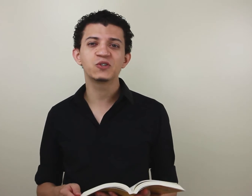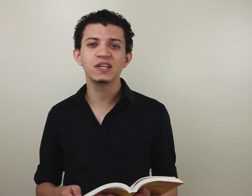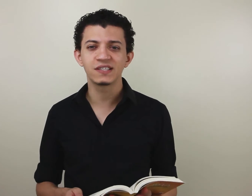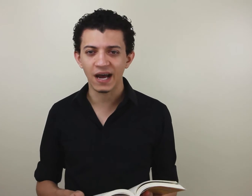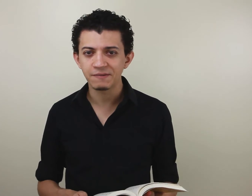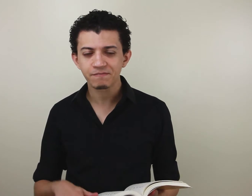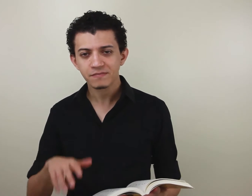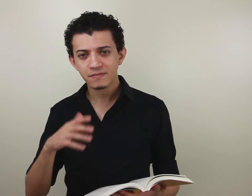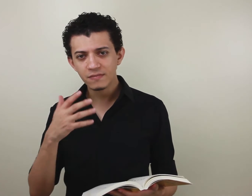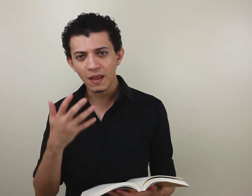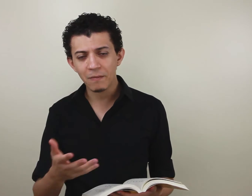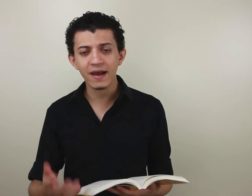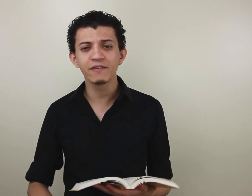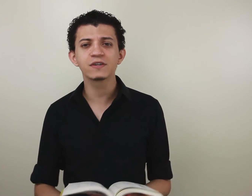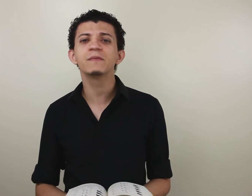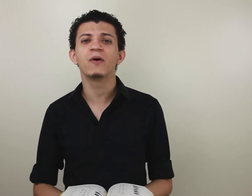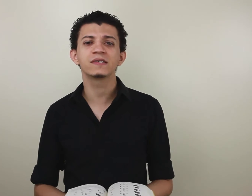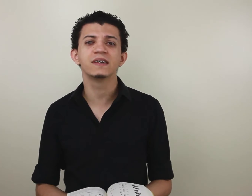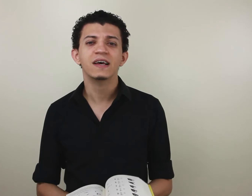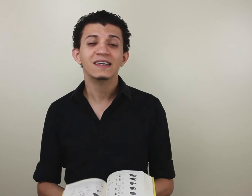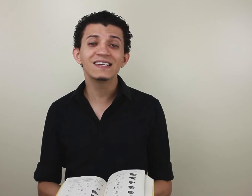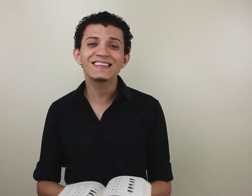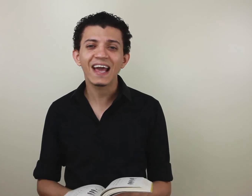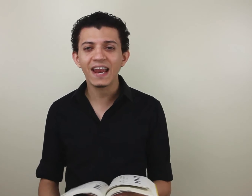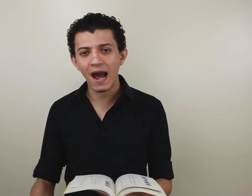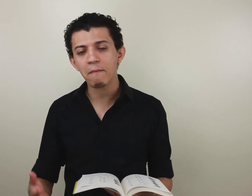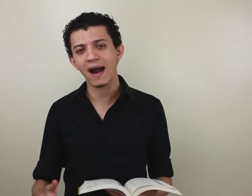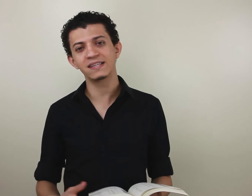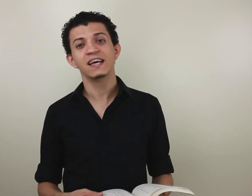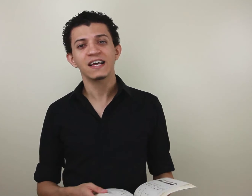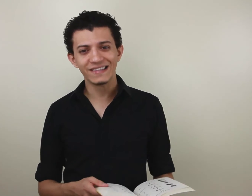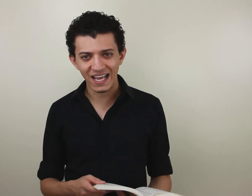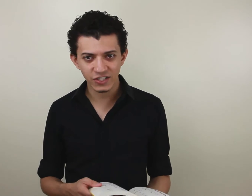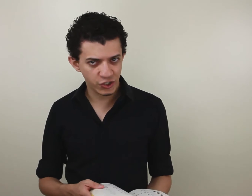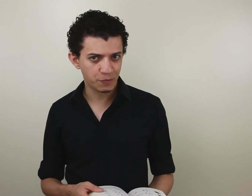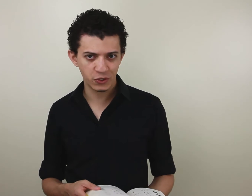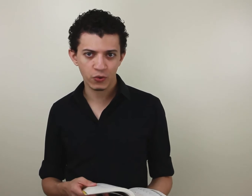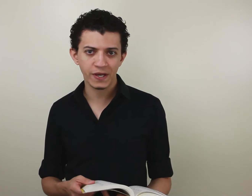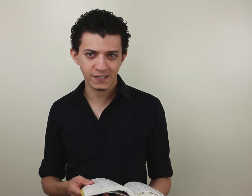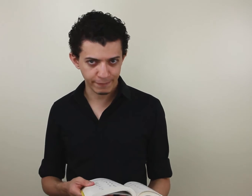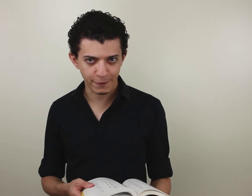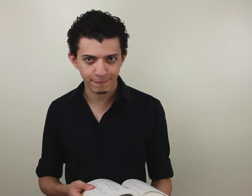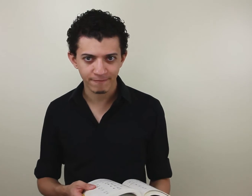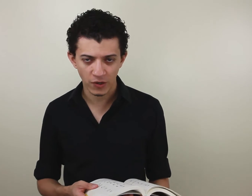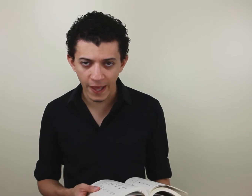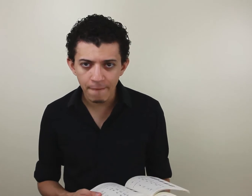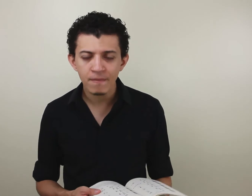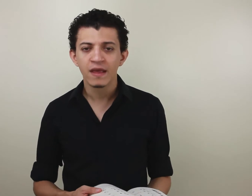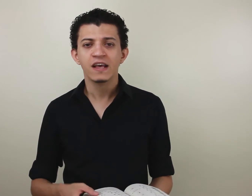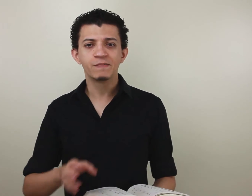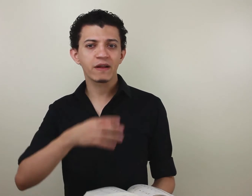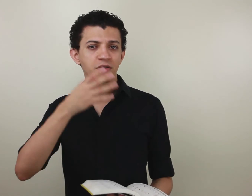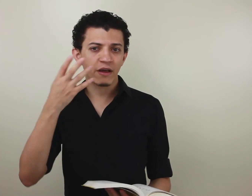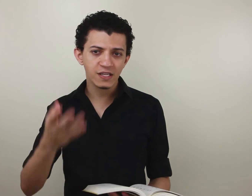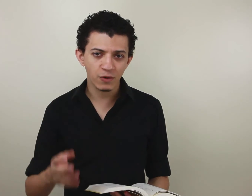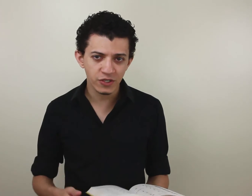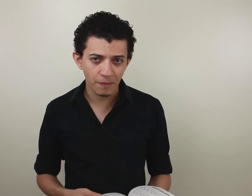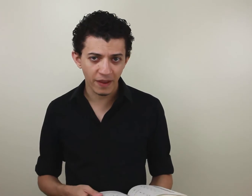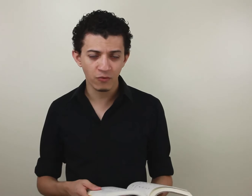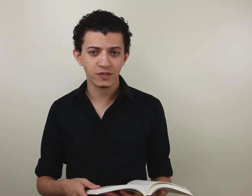utilizar para que você possa se inteirar mais desse tipo de conhecimento. Ok? Espero que eu tenha respondido a pergunta